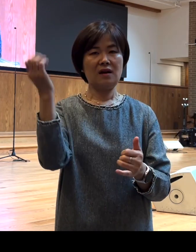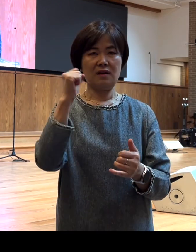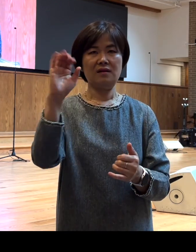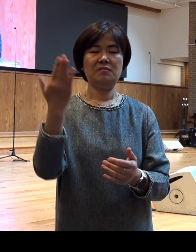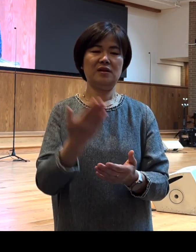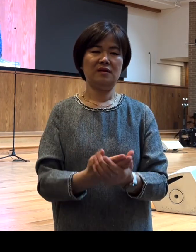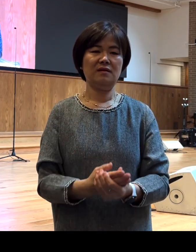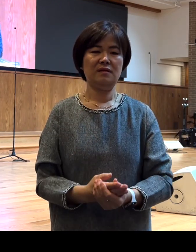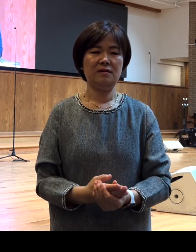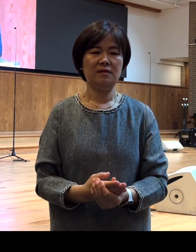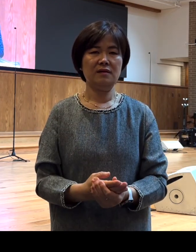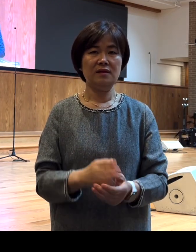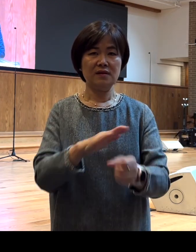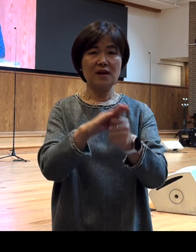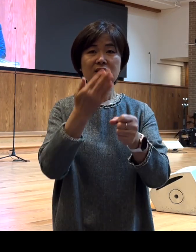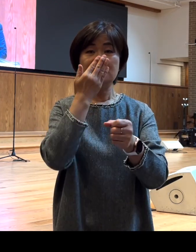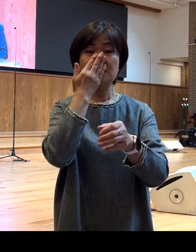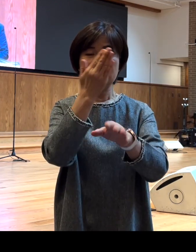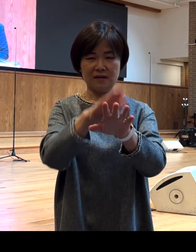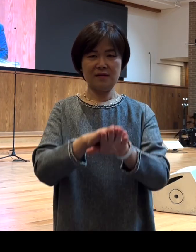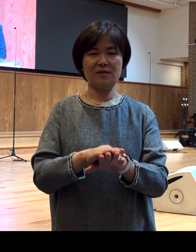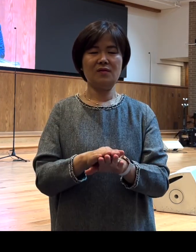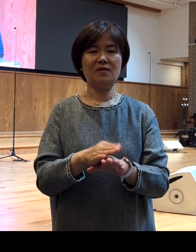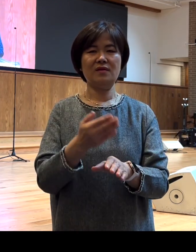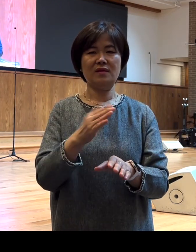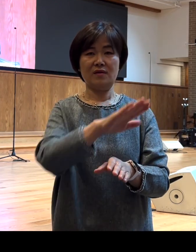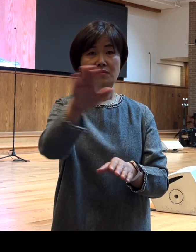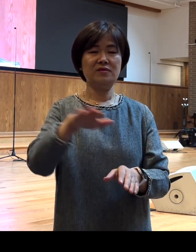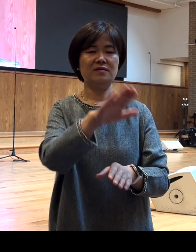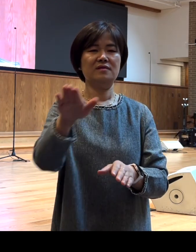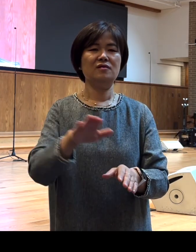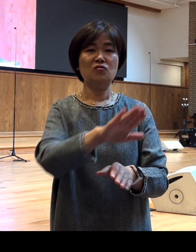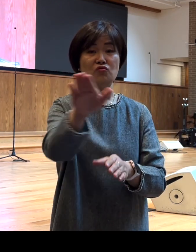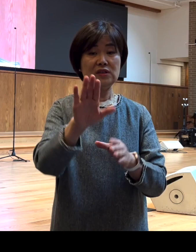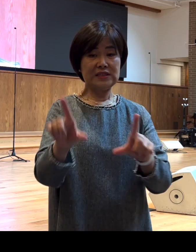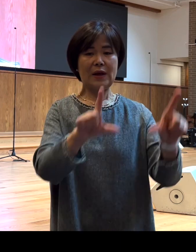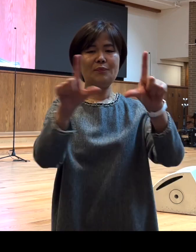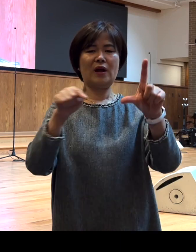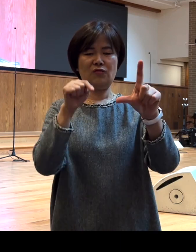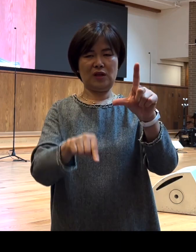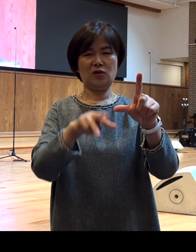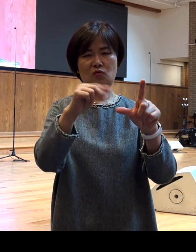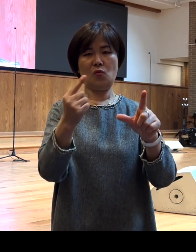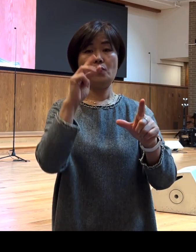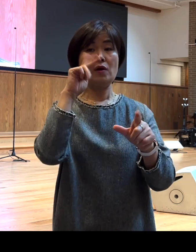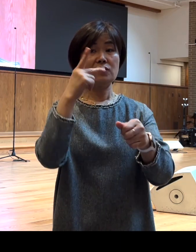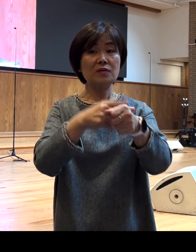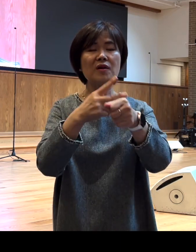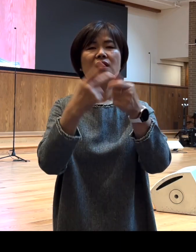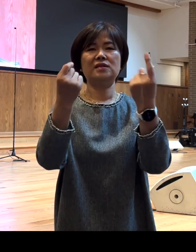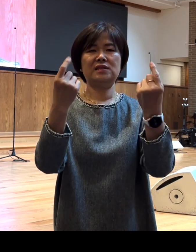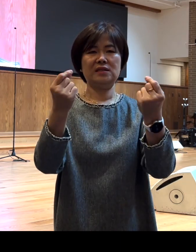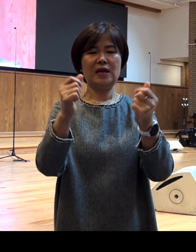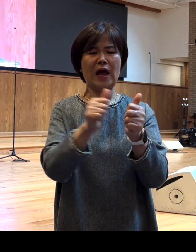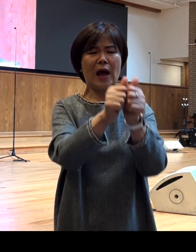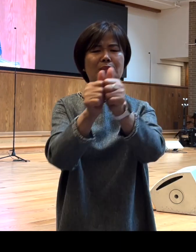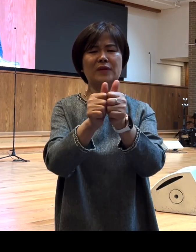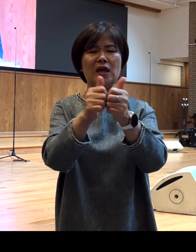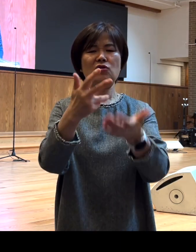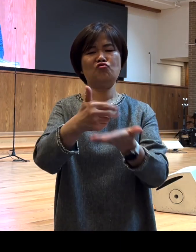사랑하는 베드교의 성도 여러분 저는 저와 여러분의 삶 속에도 바울과 같이 함께 주님을 섬기고